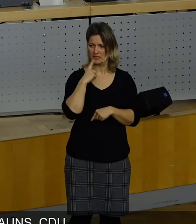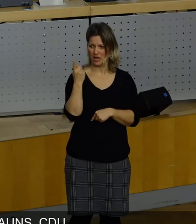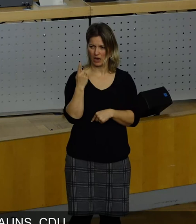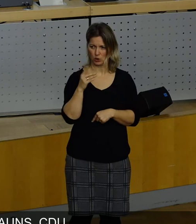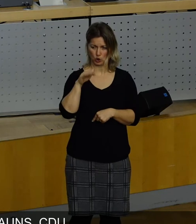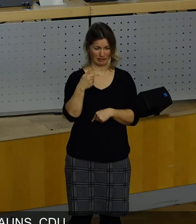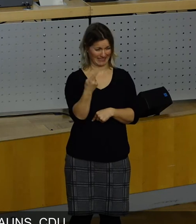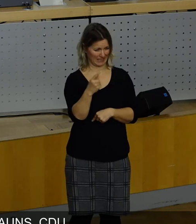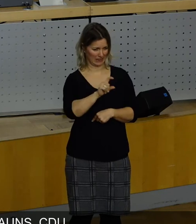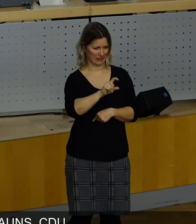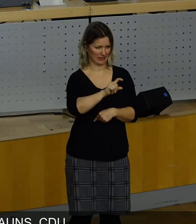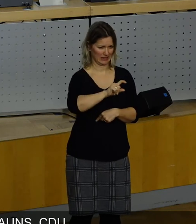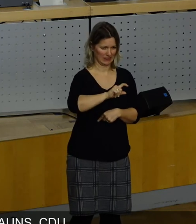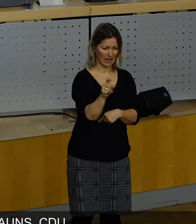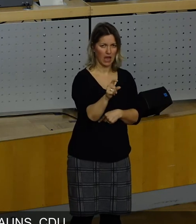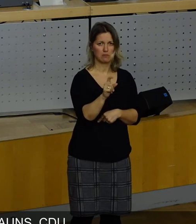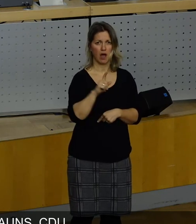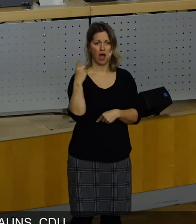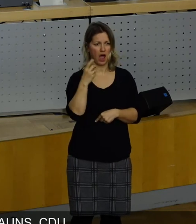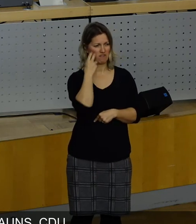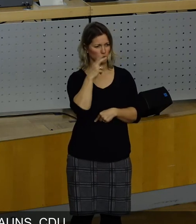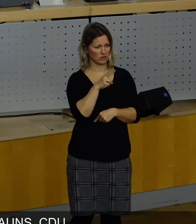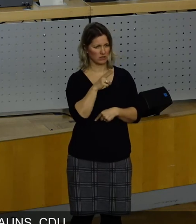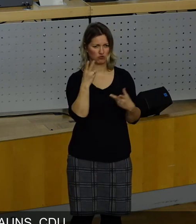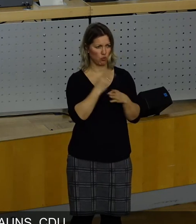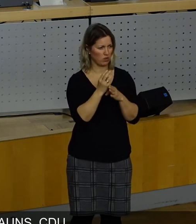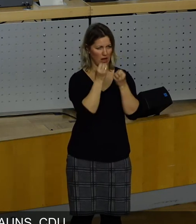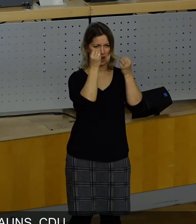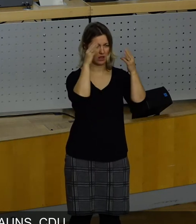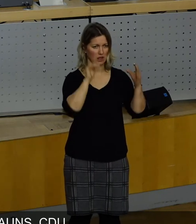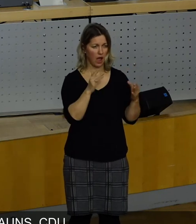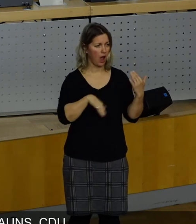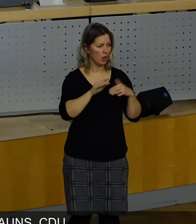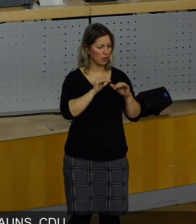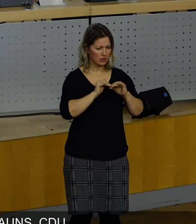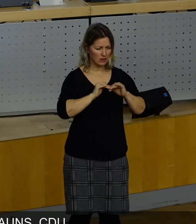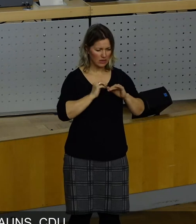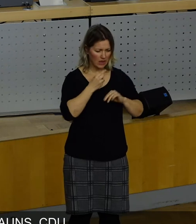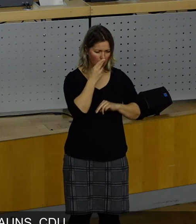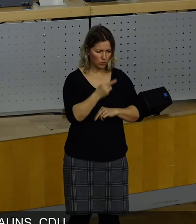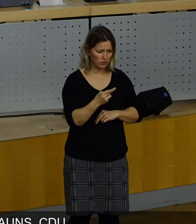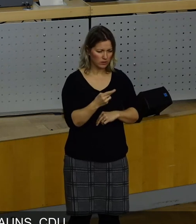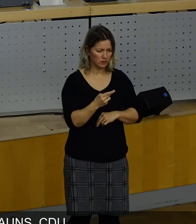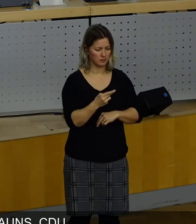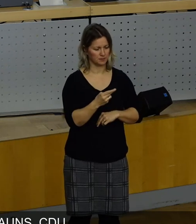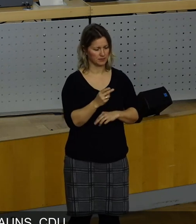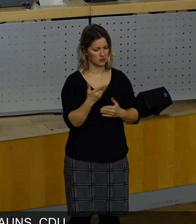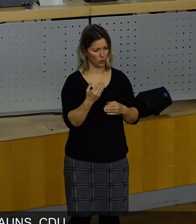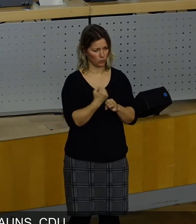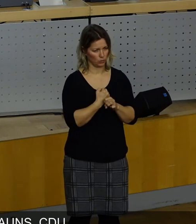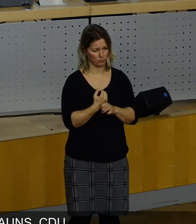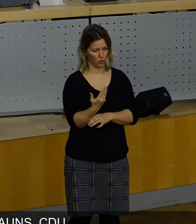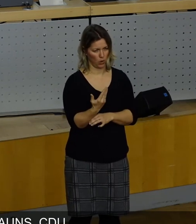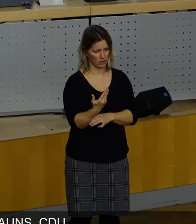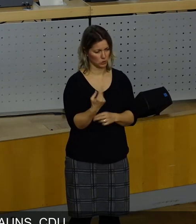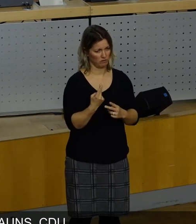Stöckchen meinen springen zu müssen, ich glaube, bei näherem Hinsein wird man das verstehen, dass es so nicht gehen kann. Also